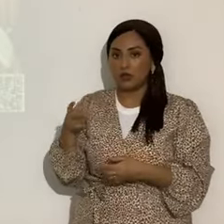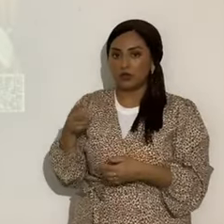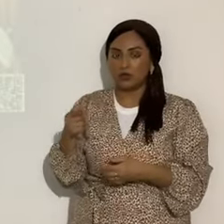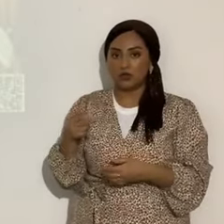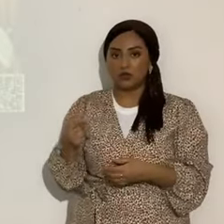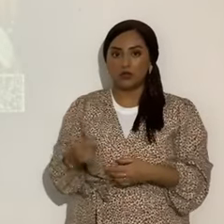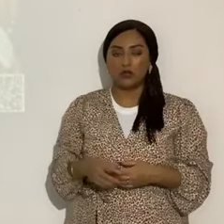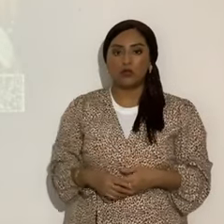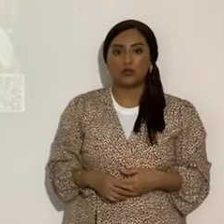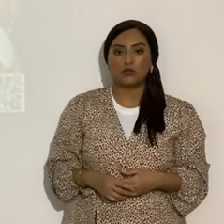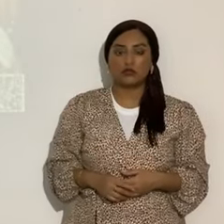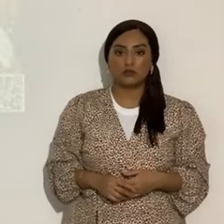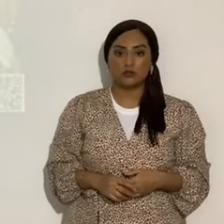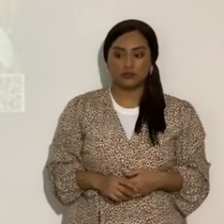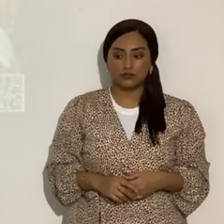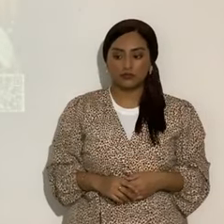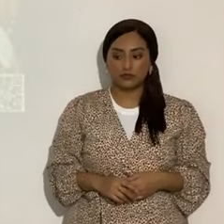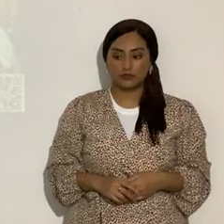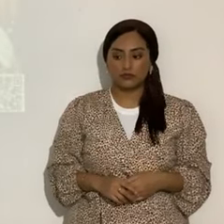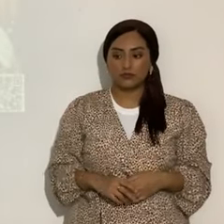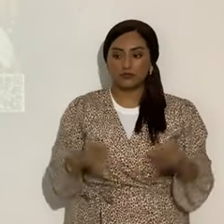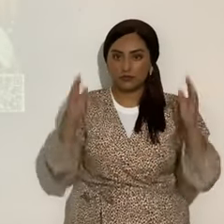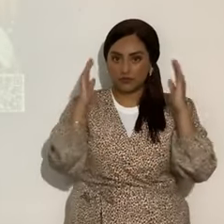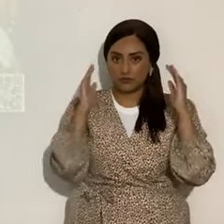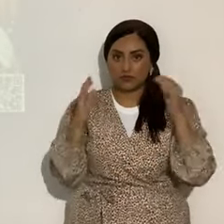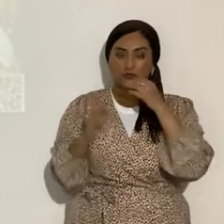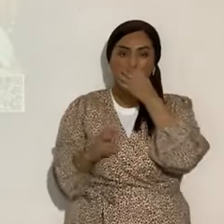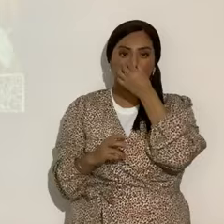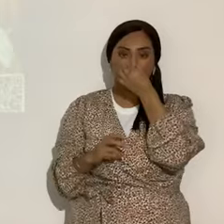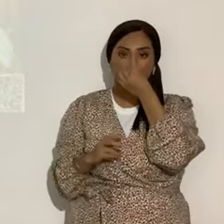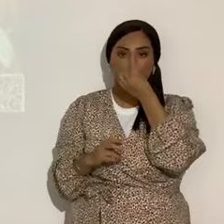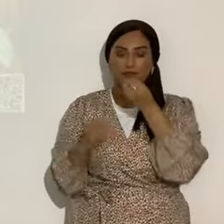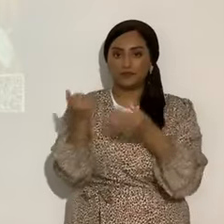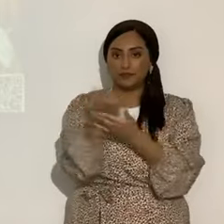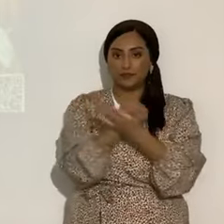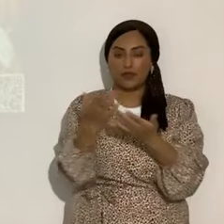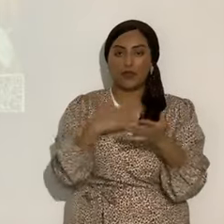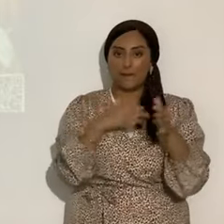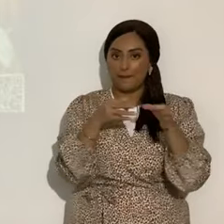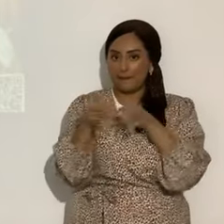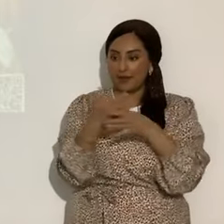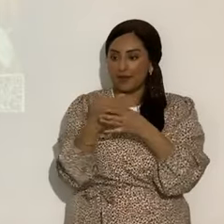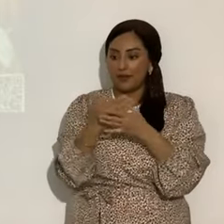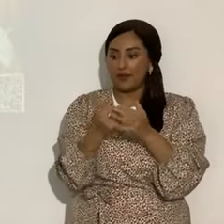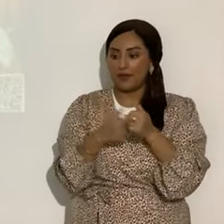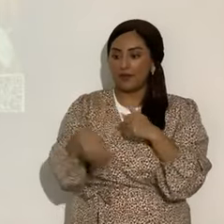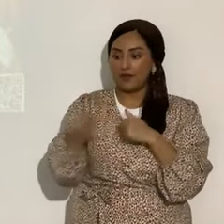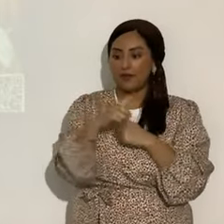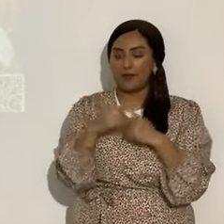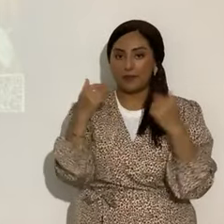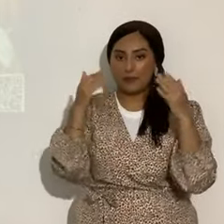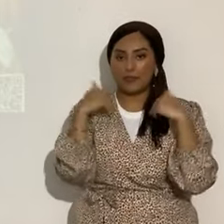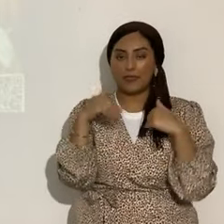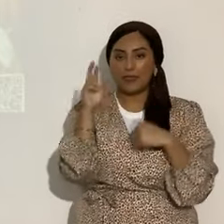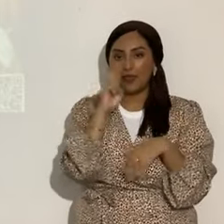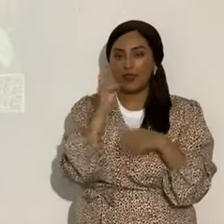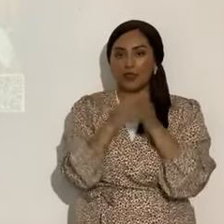También es una constelación. Mucha atención a todo lo que voy compartiéndoles, hermanos. Ahora vamos a Apocalipsis 22, verso